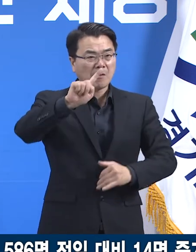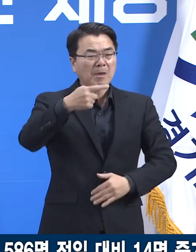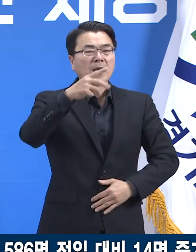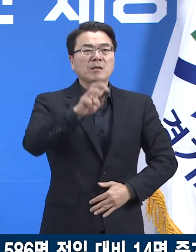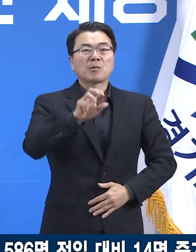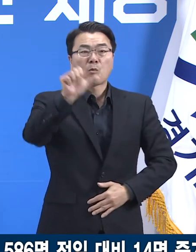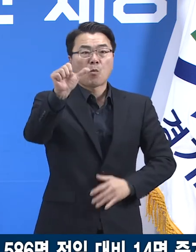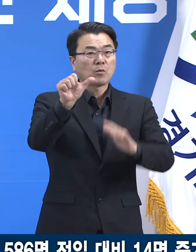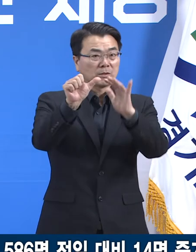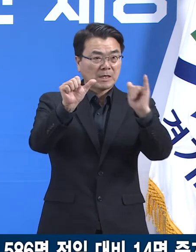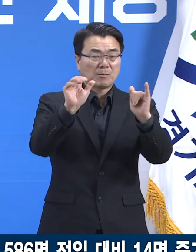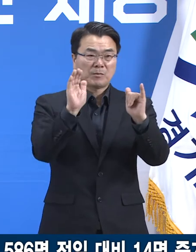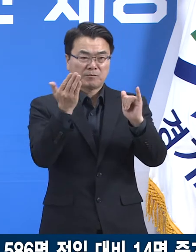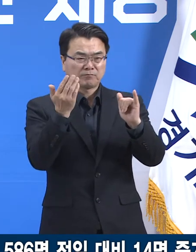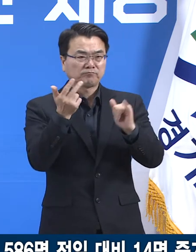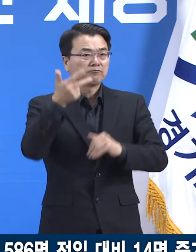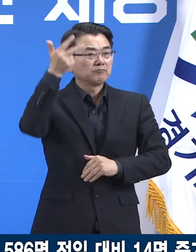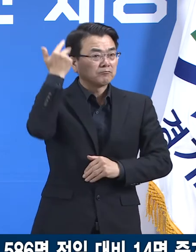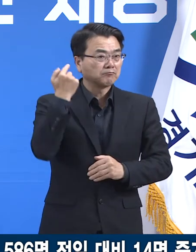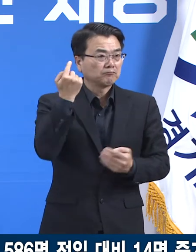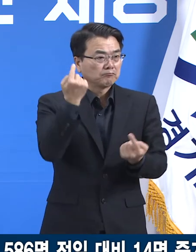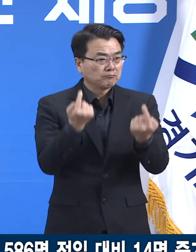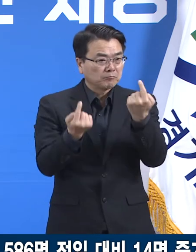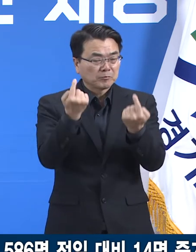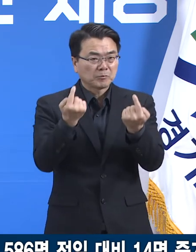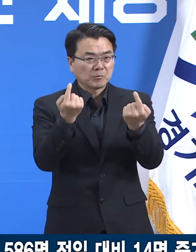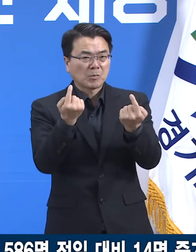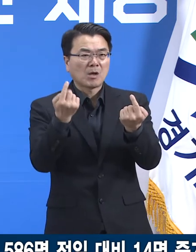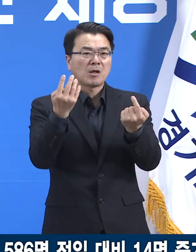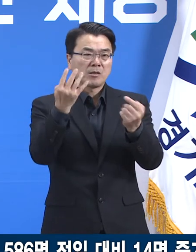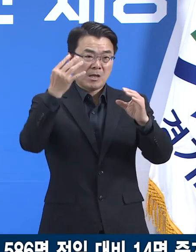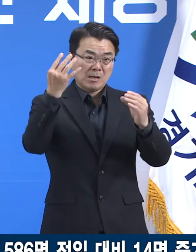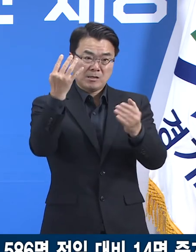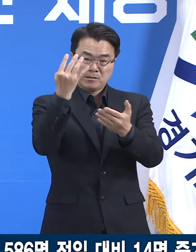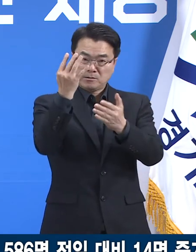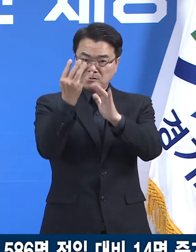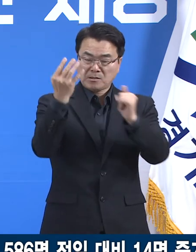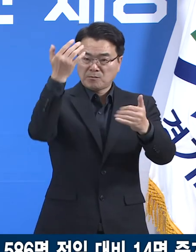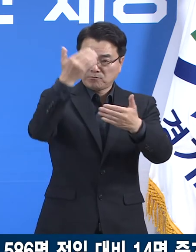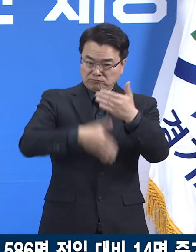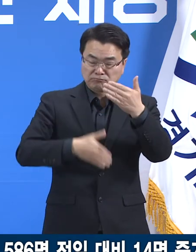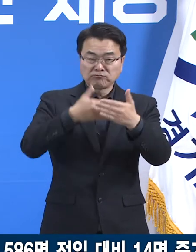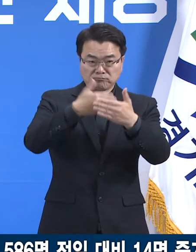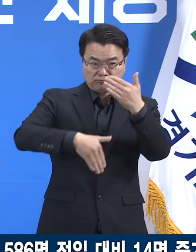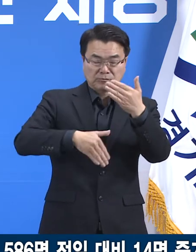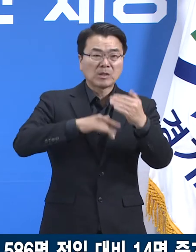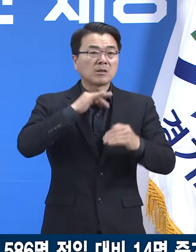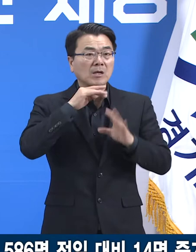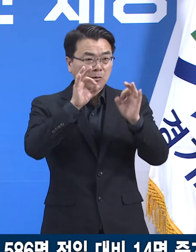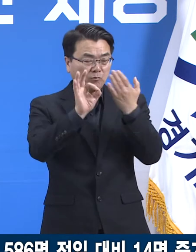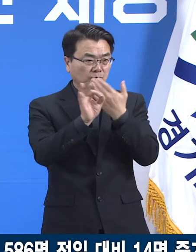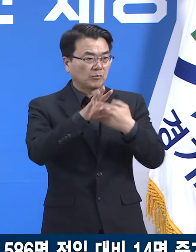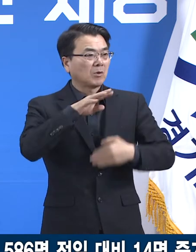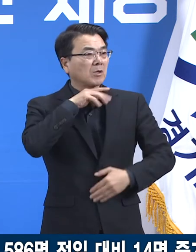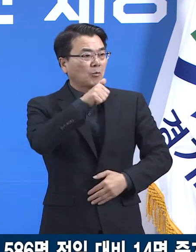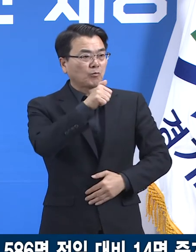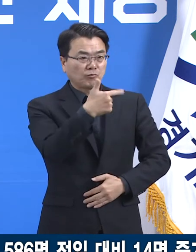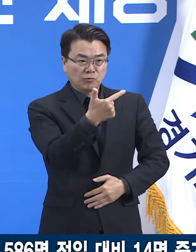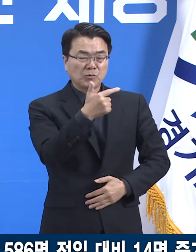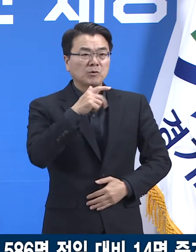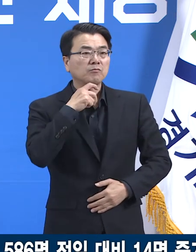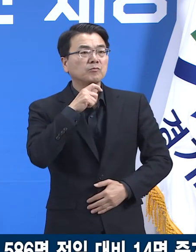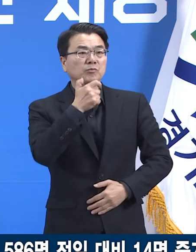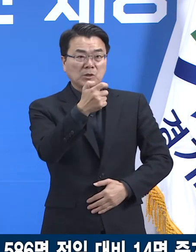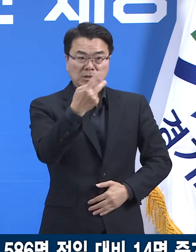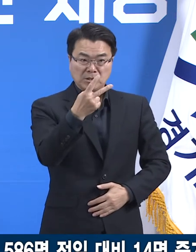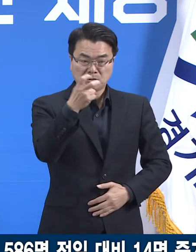전주에 139명 대비 4명 감소했습니다. 연령별로 보면 50대 6명 60대